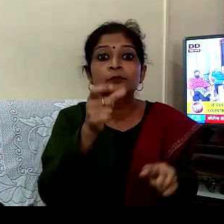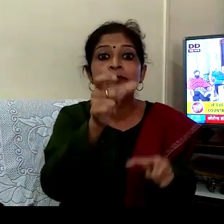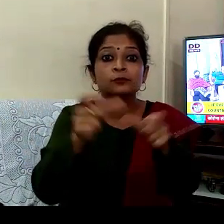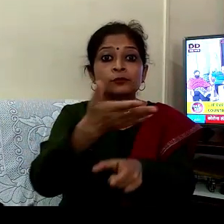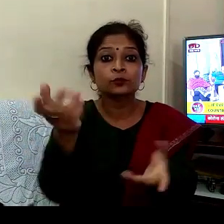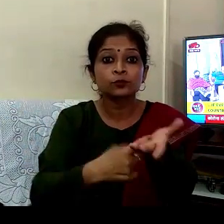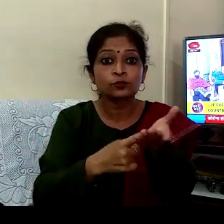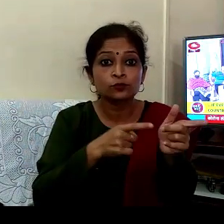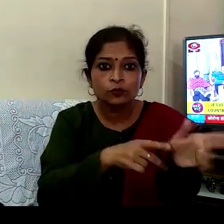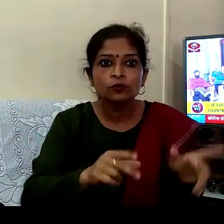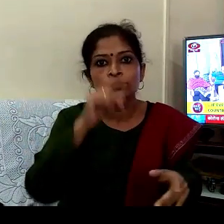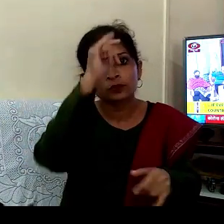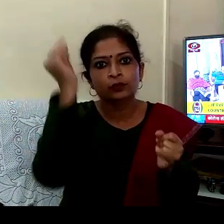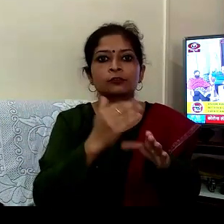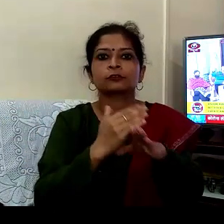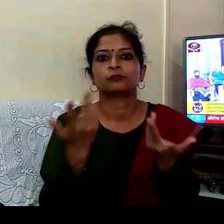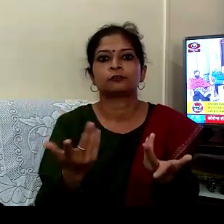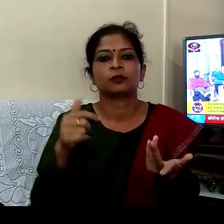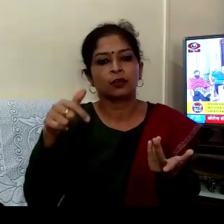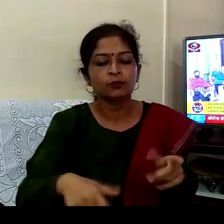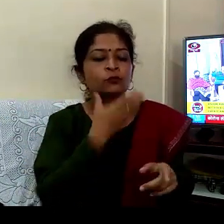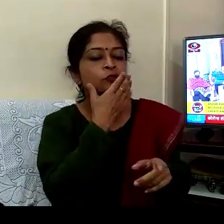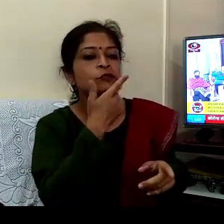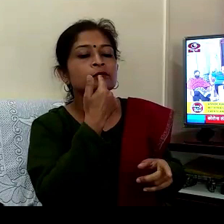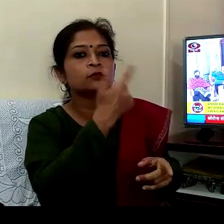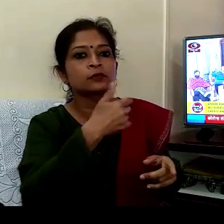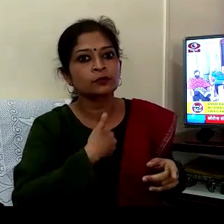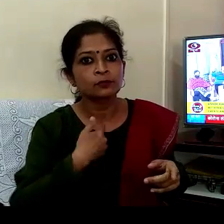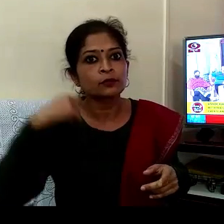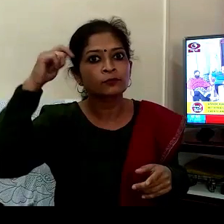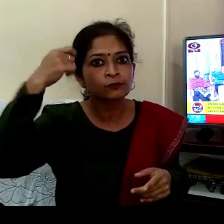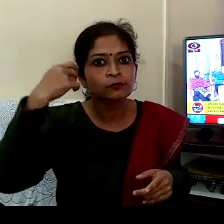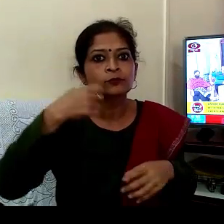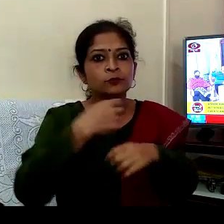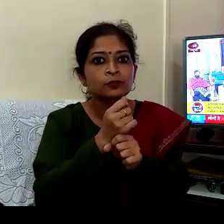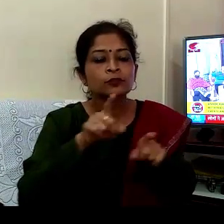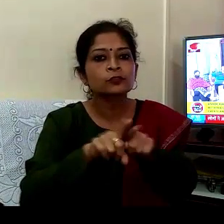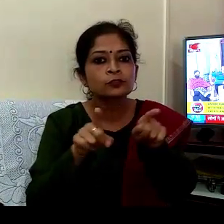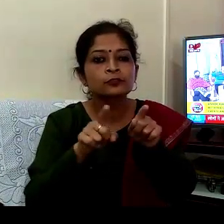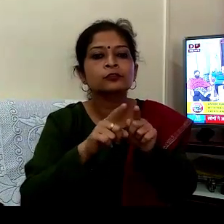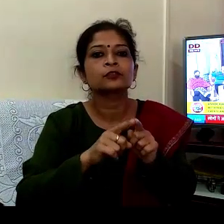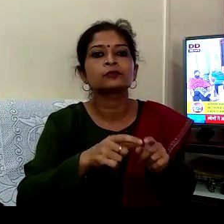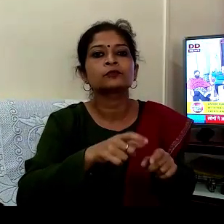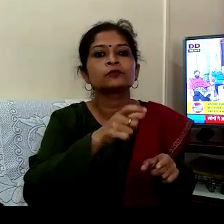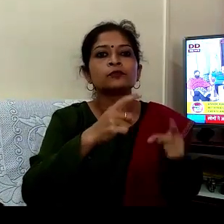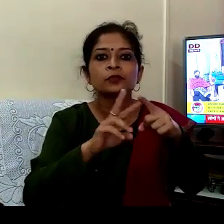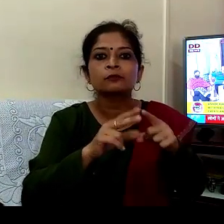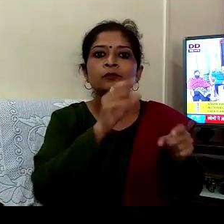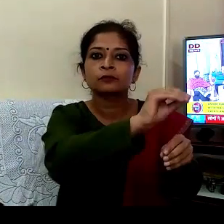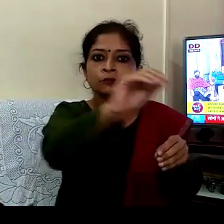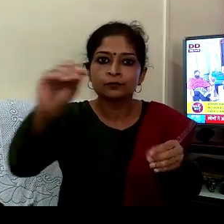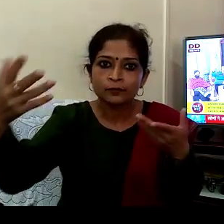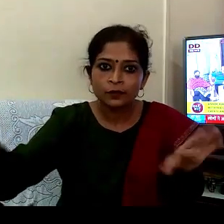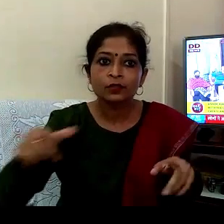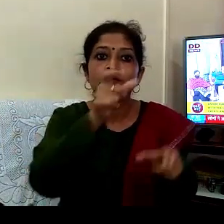ہم نے سار بودی سار کہ ہم نے اولا ویڈیو بنا کے نا چینل میں دیا اس لیے کہ